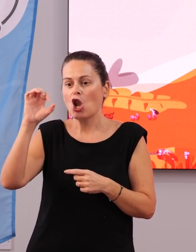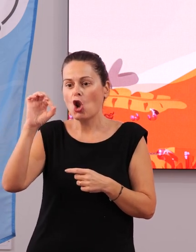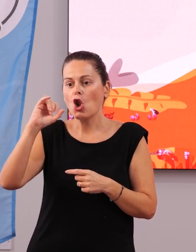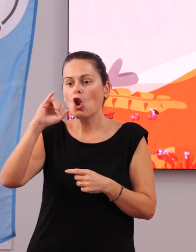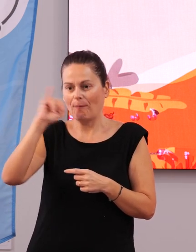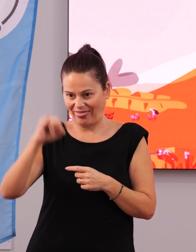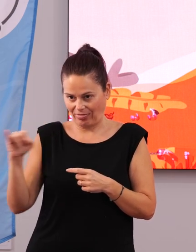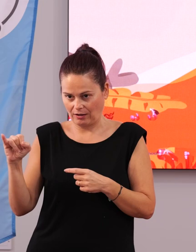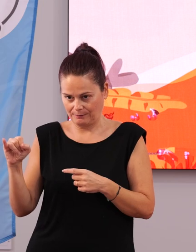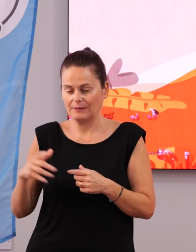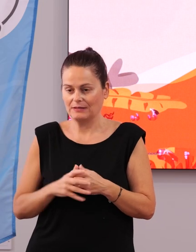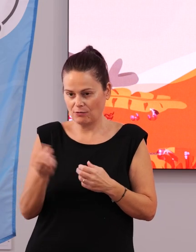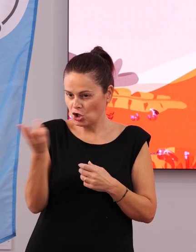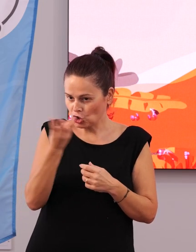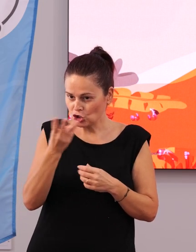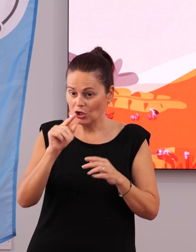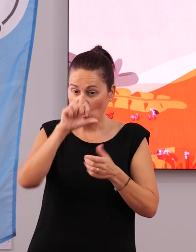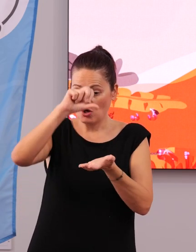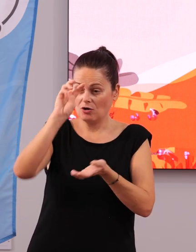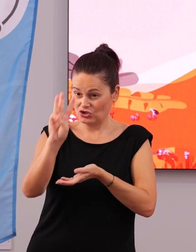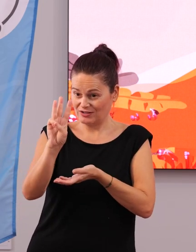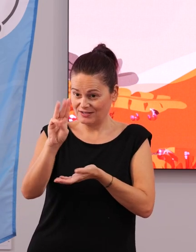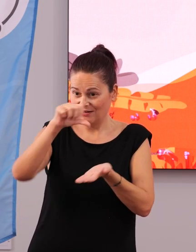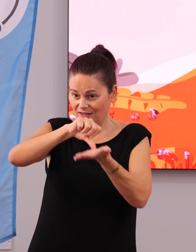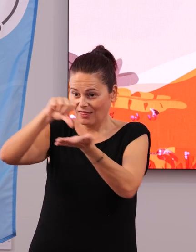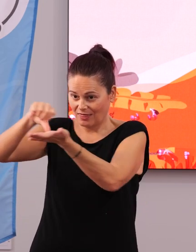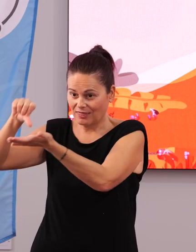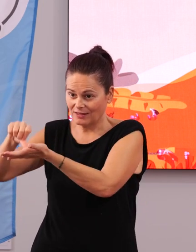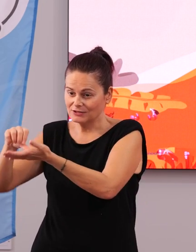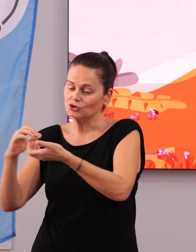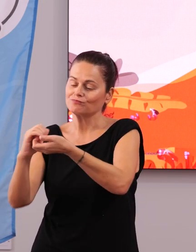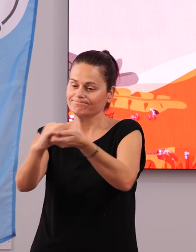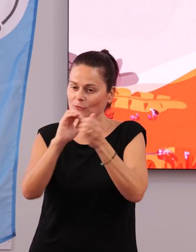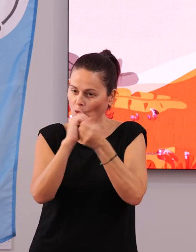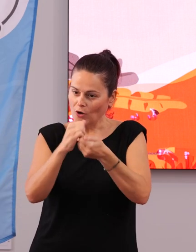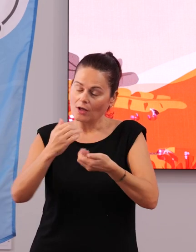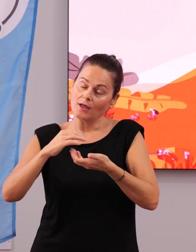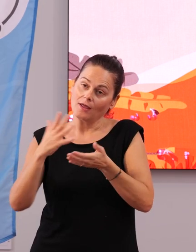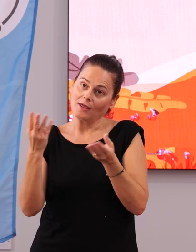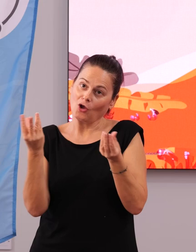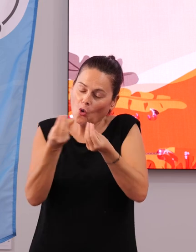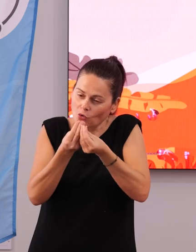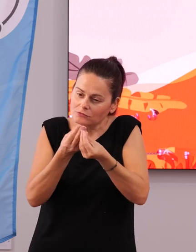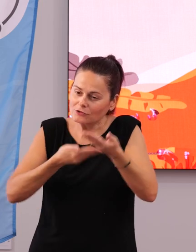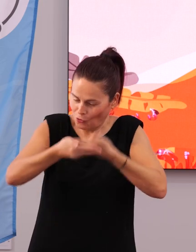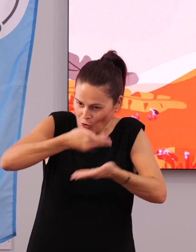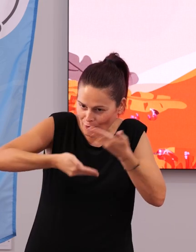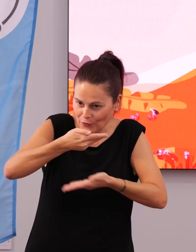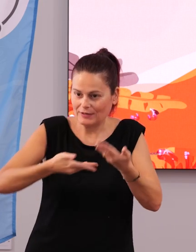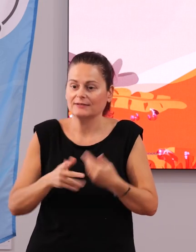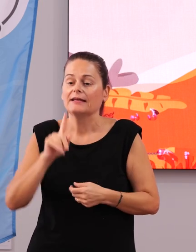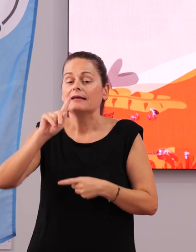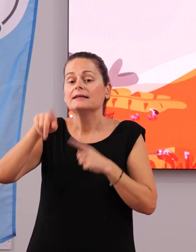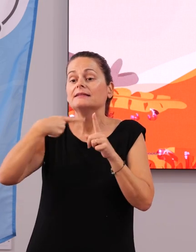los tres centros de esa comunidad educativa la mano. Y además, concretamente, con entidades que